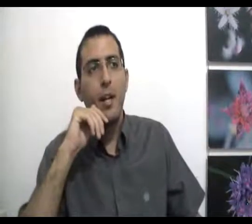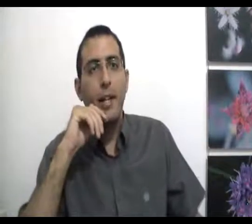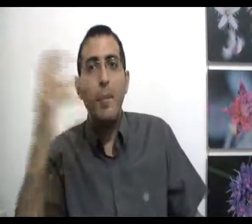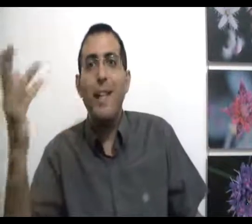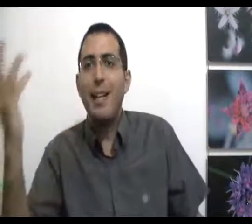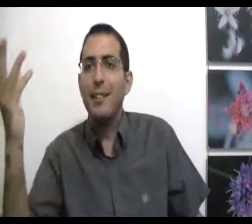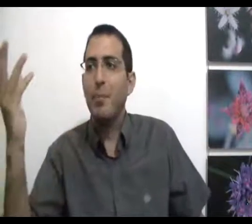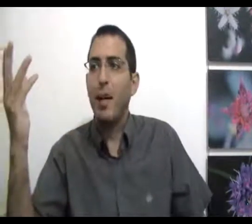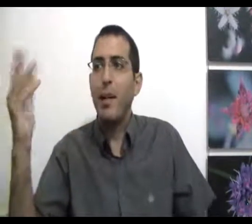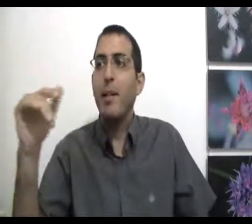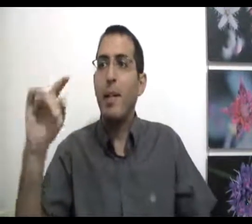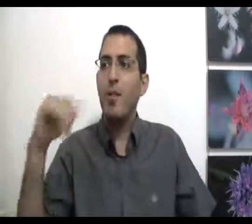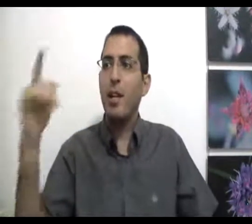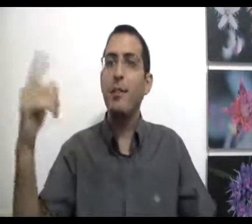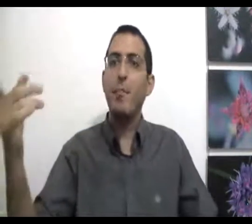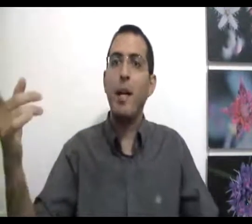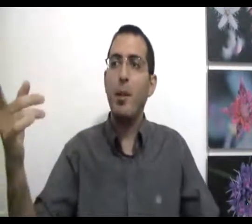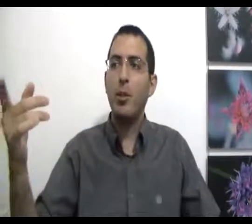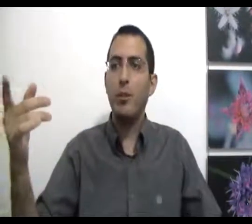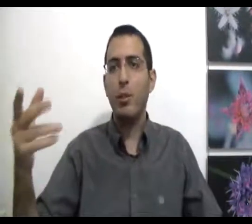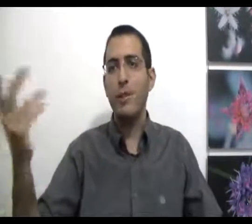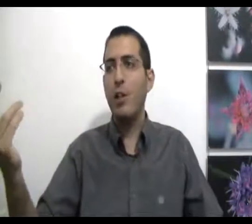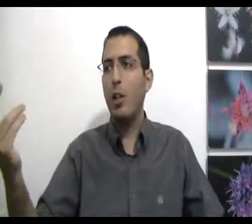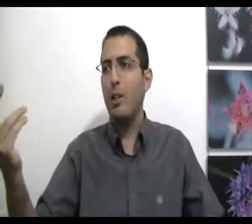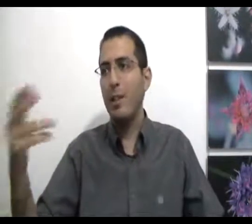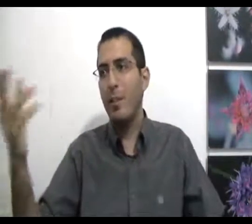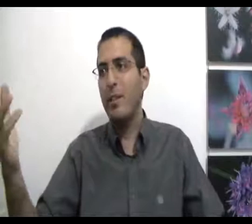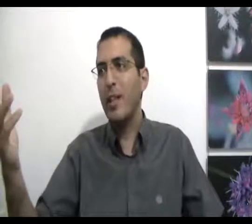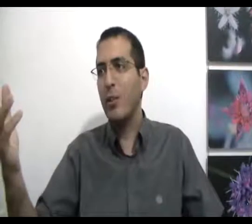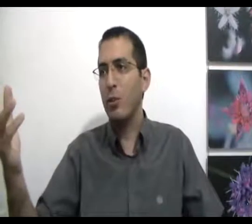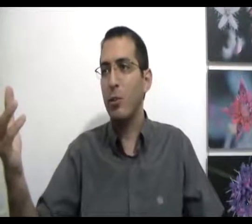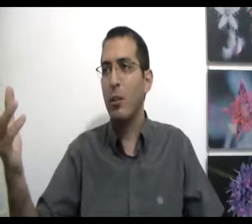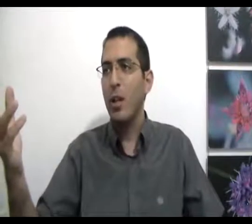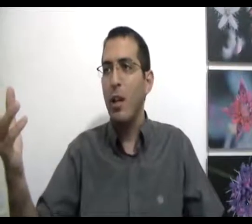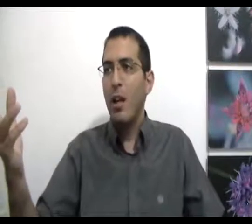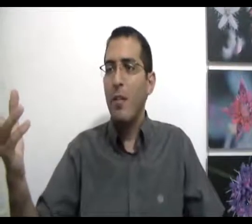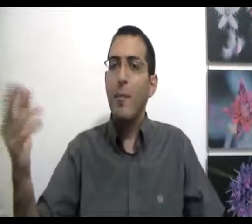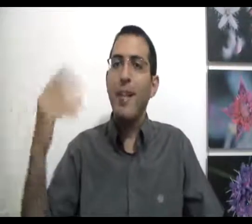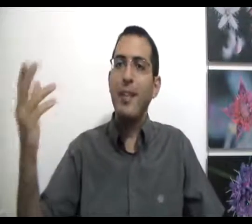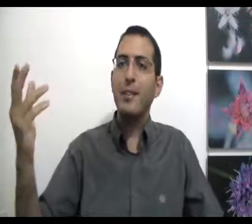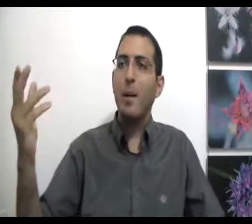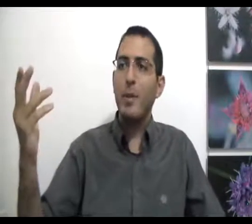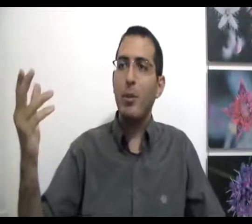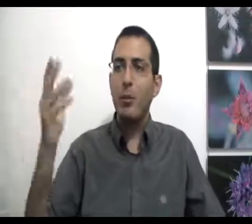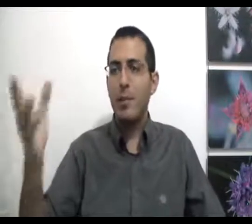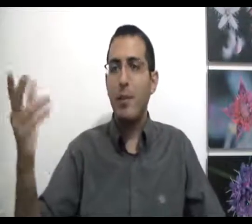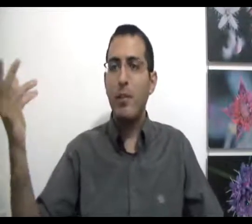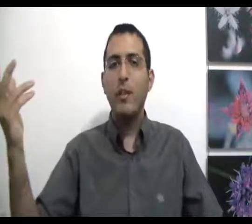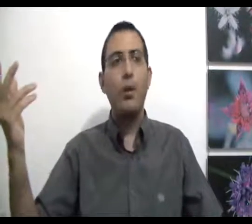אם אין לך סיבה, אם יש לך סיבה למה אתה אוהב אותו אז זה כבר לא, אז זה כבר בתנאי כלשהו ואם אין לך סיבה למה אתה אוהב אותו אז למה אתה אוהב דווקא